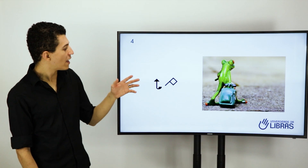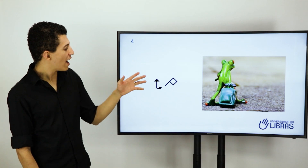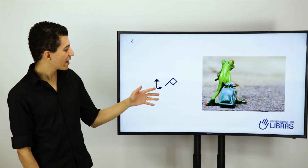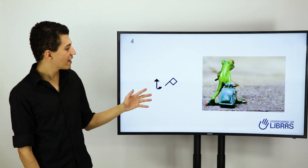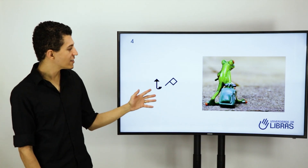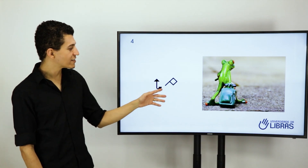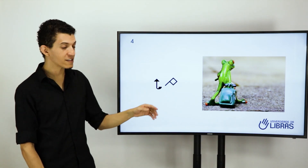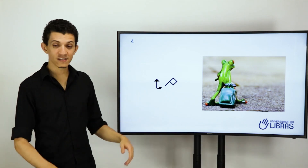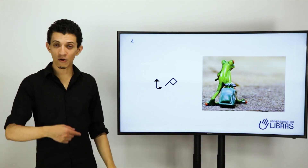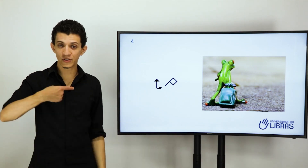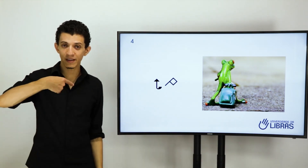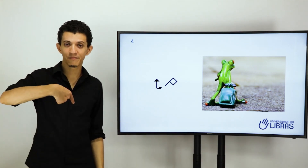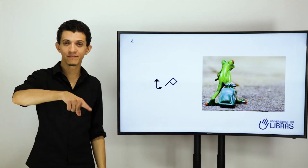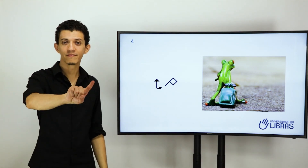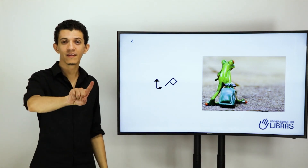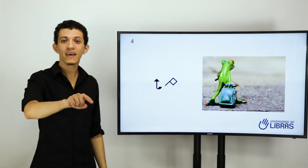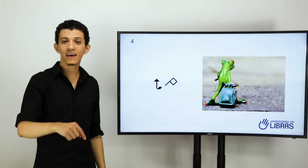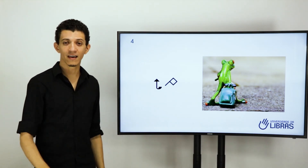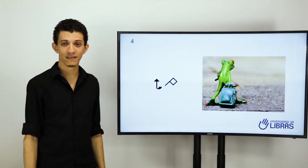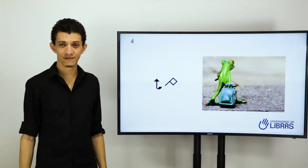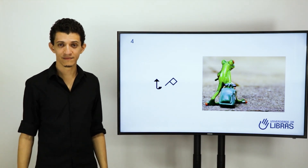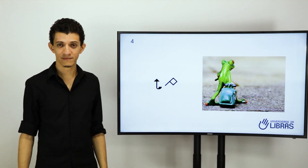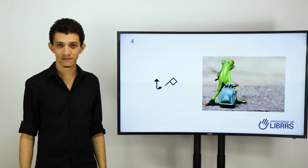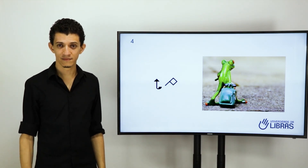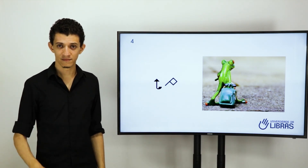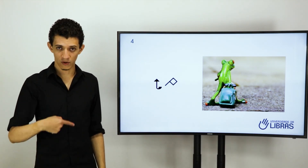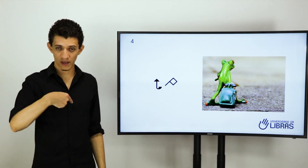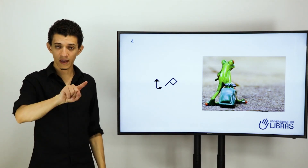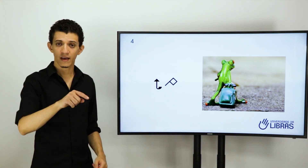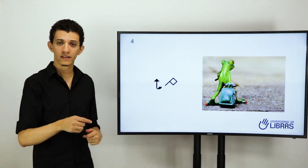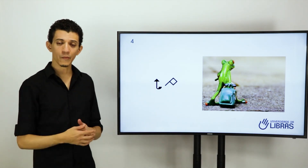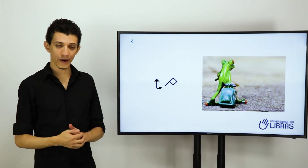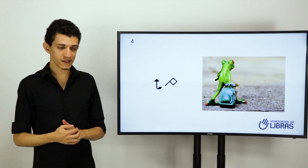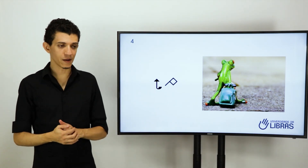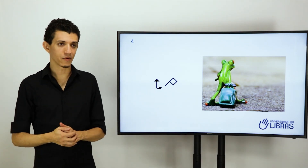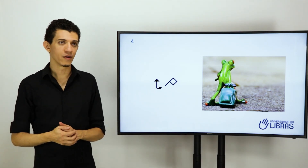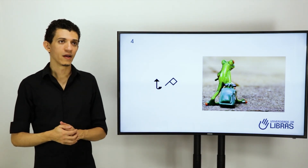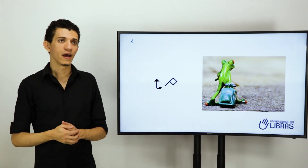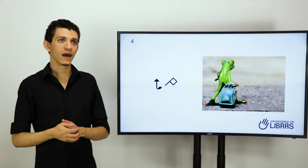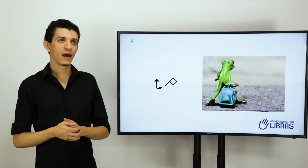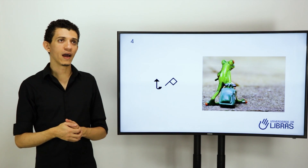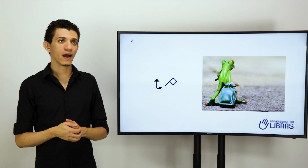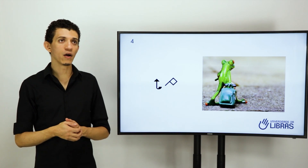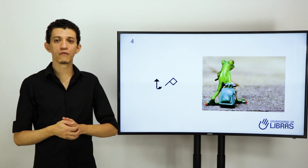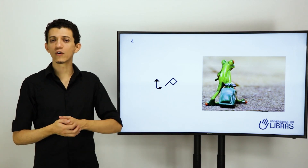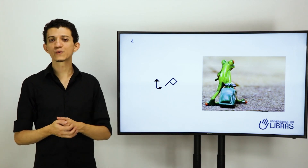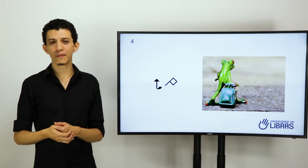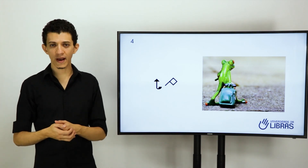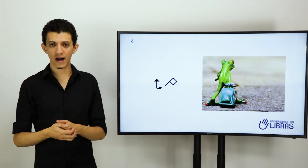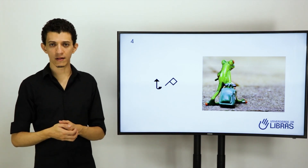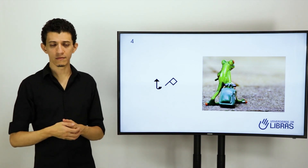Aqui a gente tem o sinal de ir. Ok? Então, por exemplo, eu vou ao supermercado.